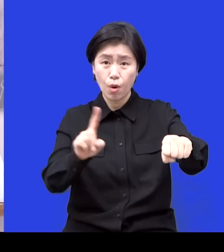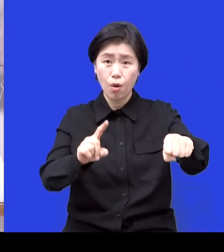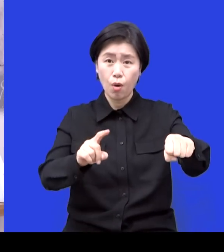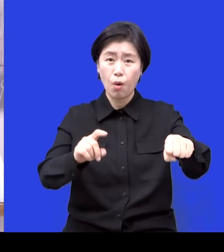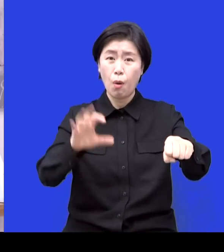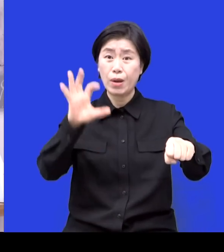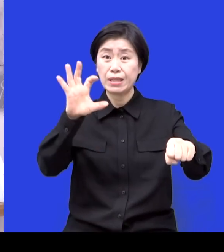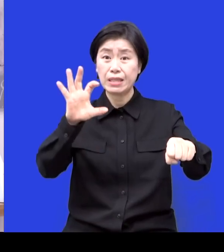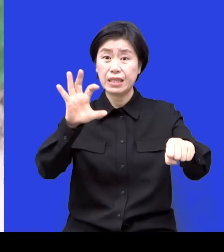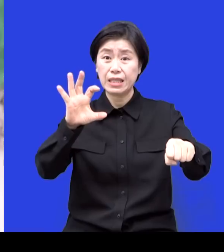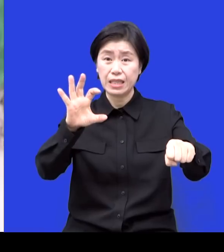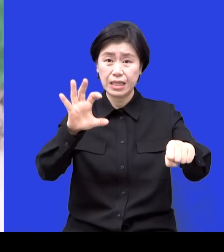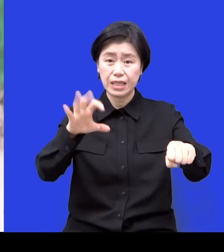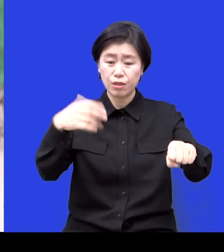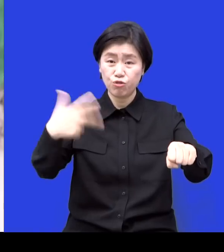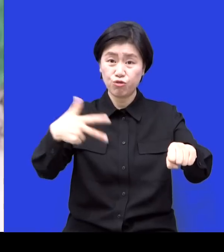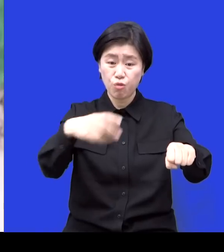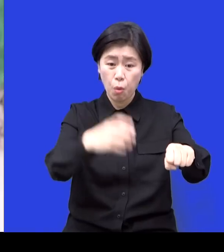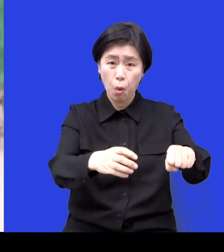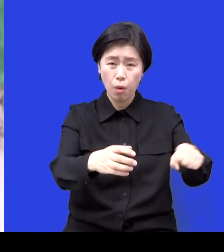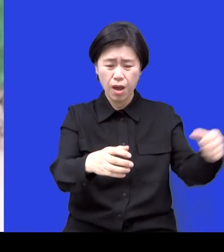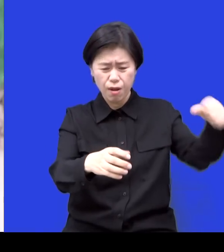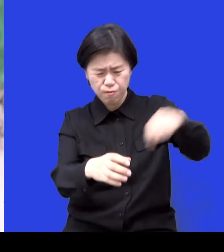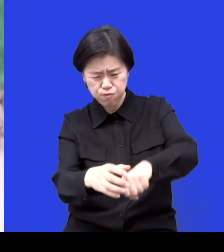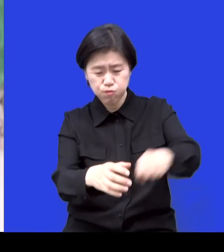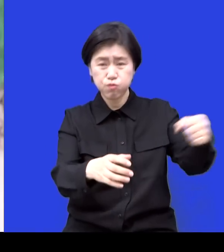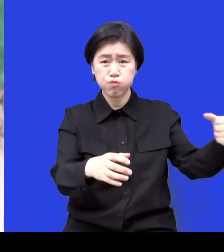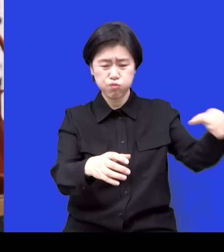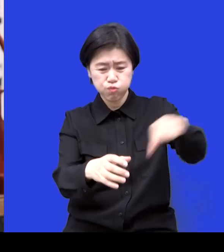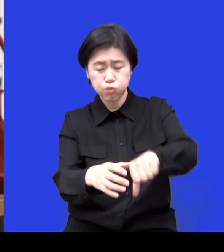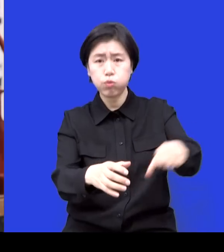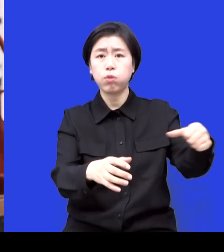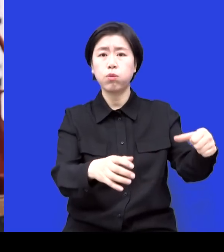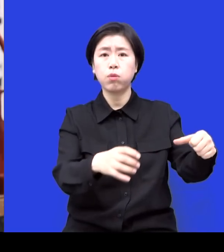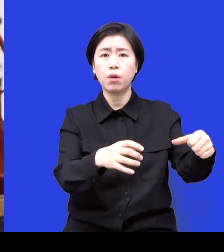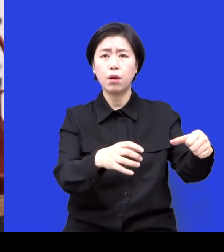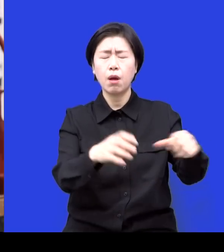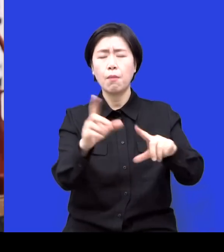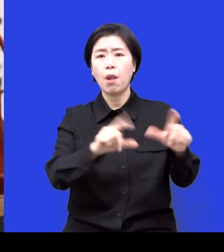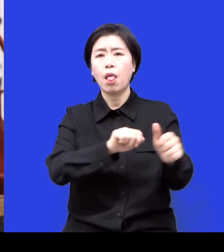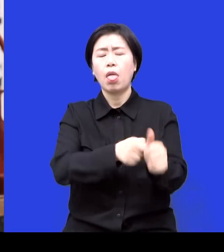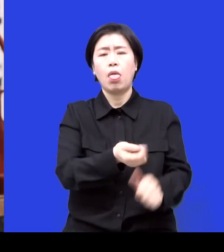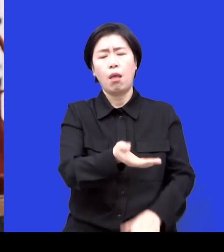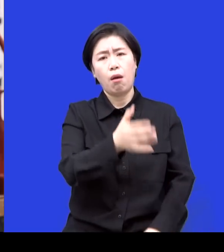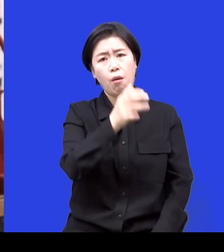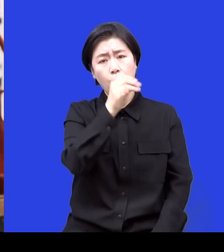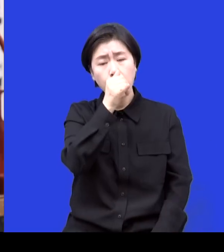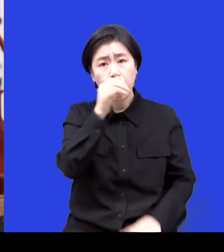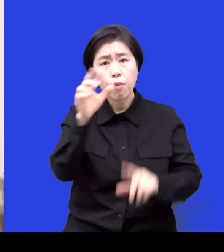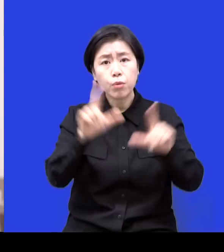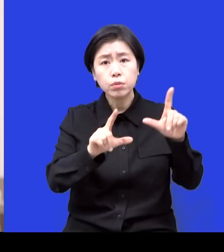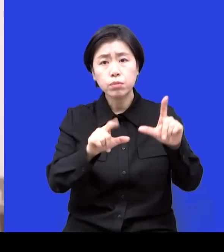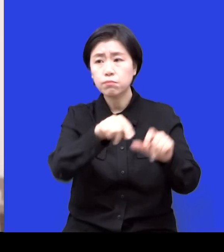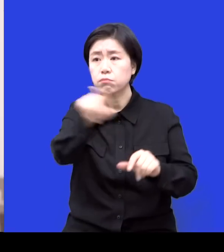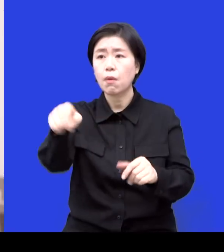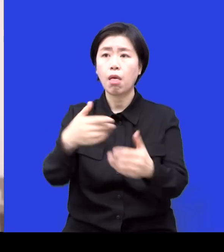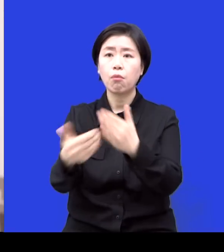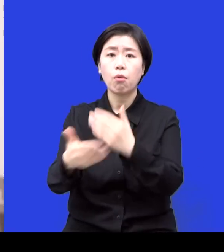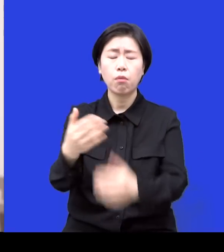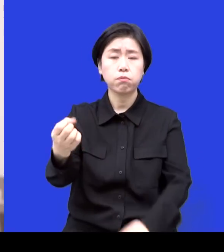박는다든지 이런 거 굉장히 극단적인 얘기긴 하지만 밥 안 먹는다고 응 극단적인 얘기긴 하지만 있는 케이스도